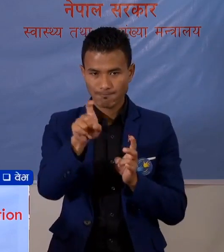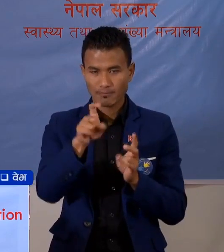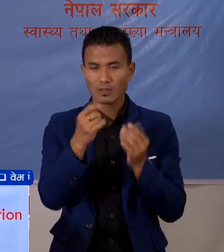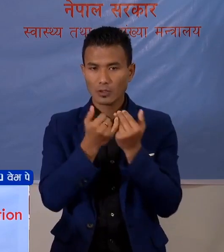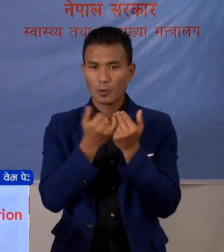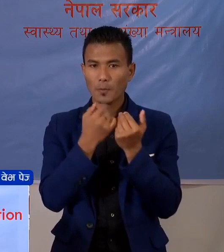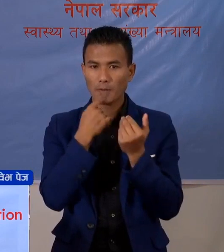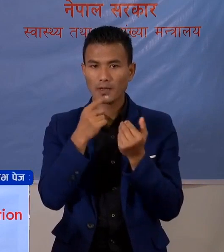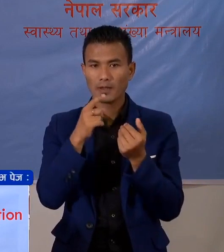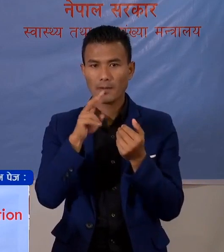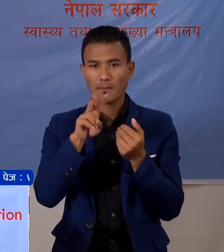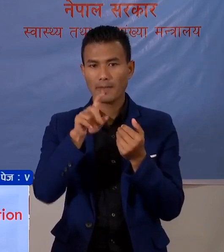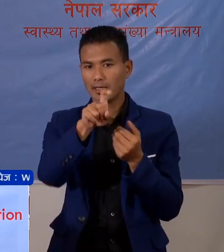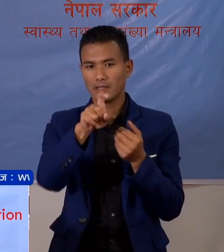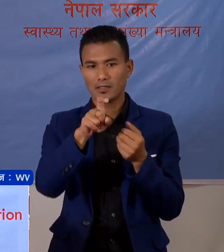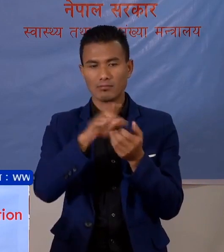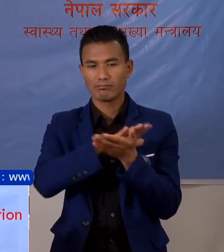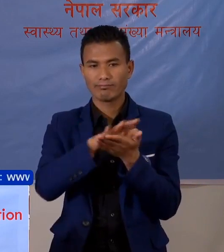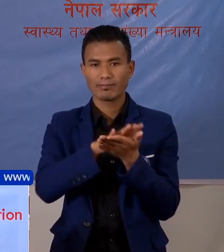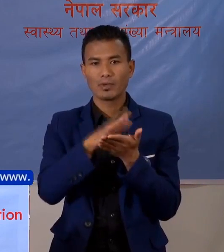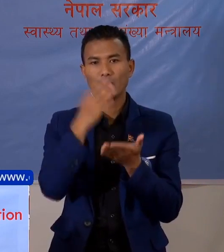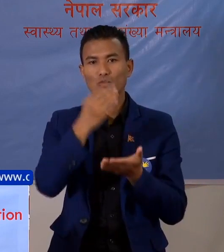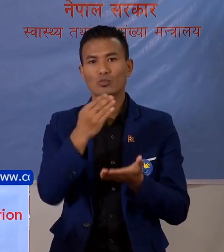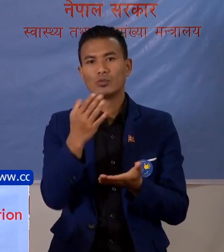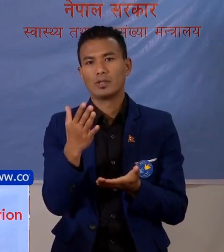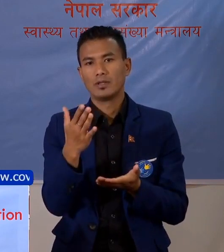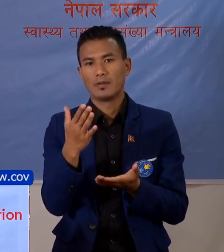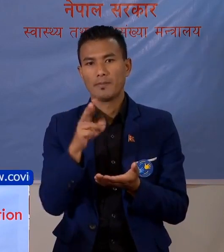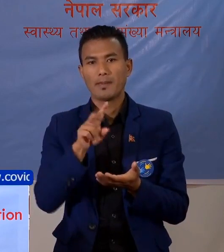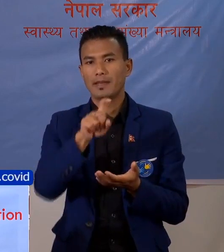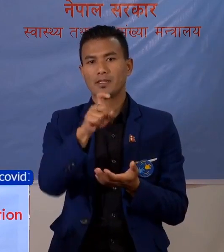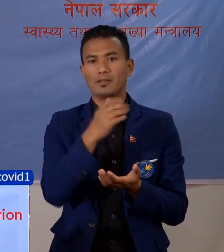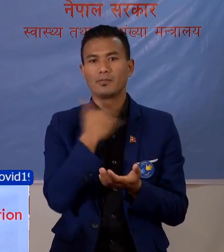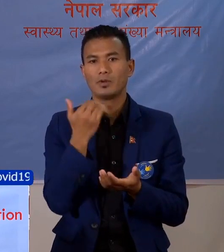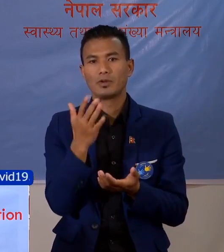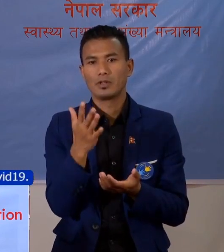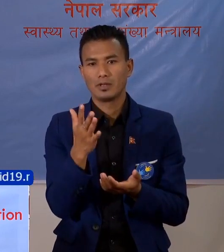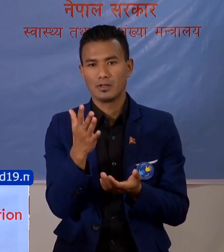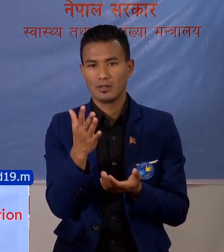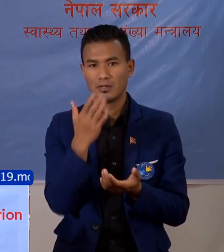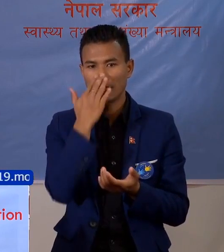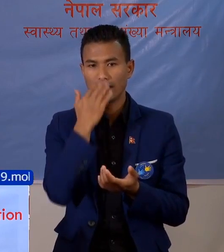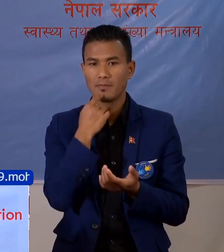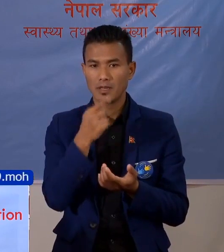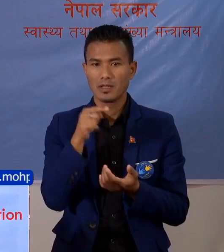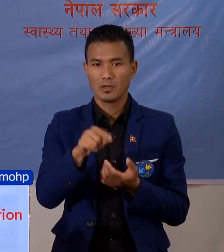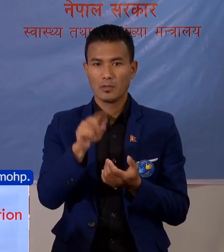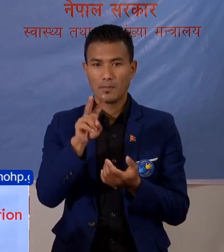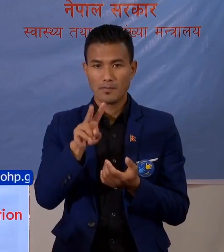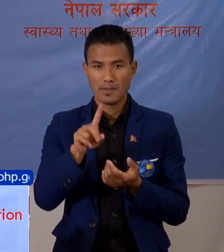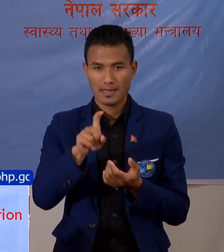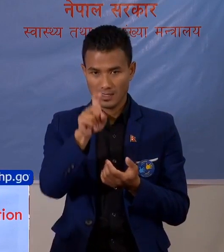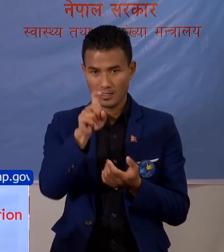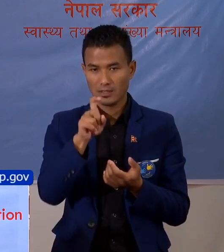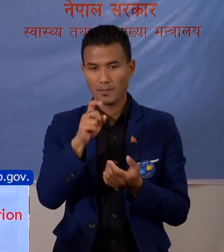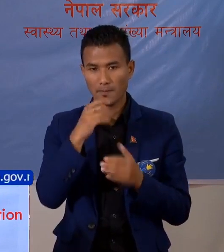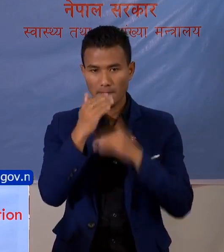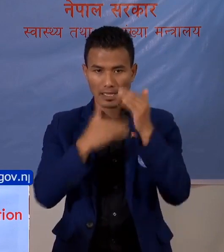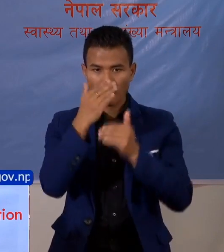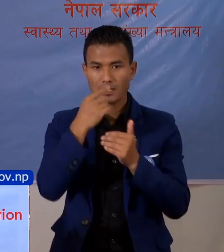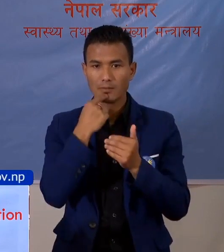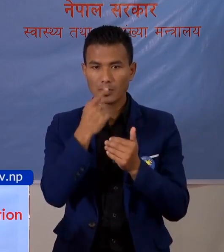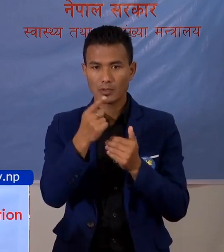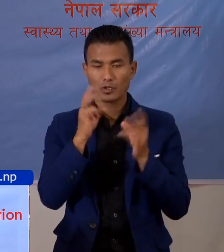यो वाइरस नास हुदाईन यो वाइरस को व्रिद्धित आमरो मानिस को